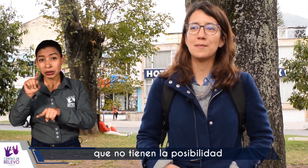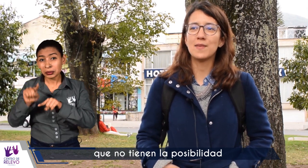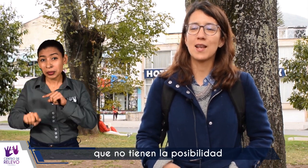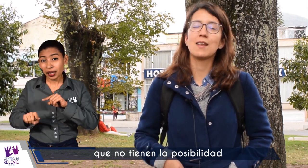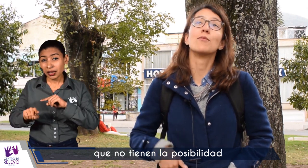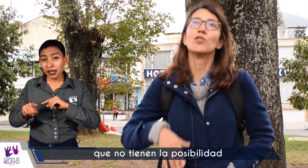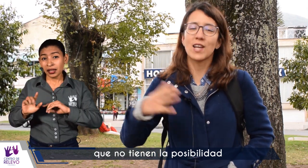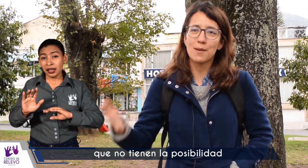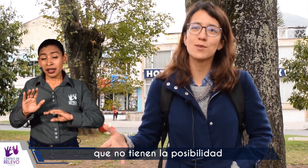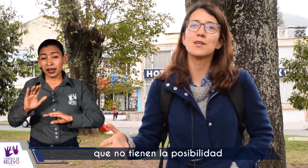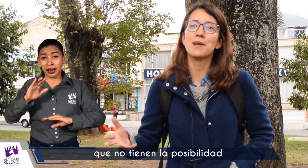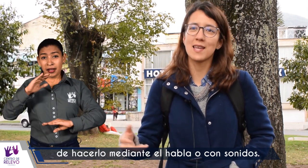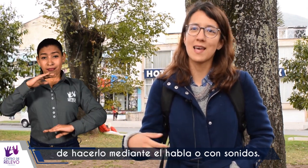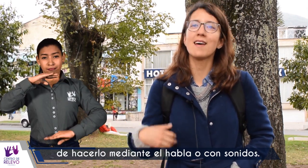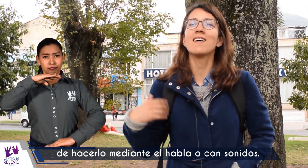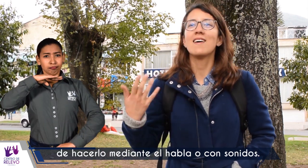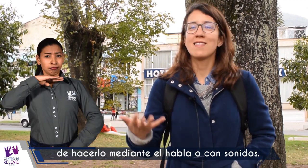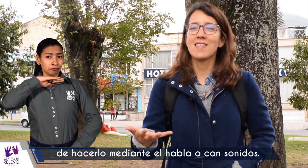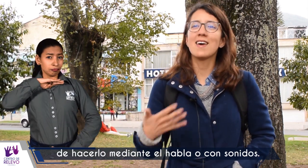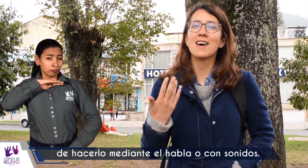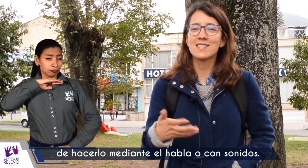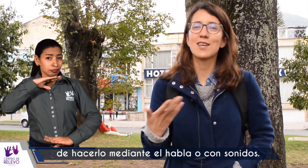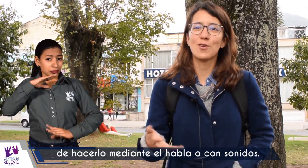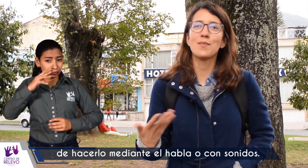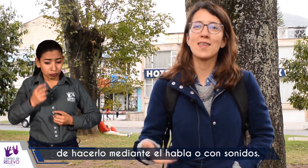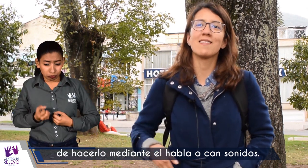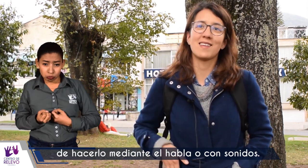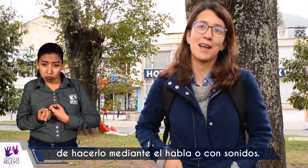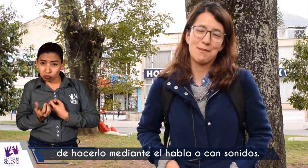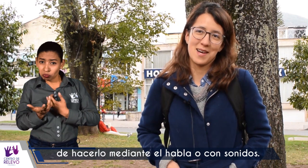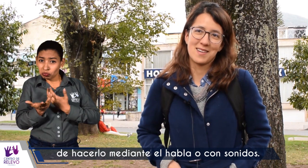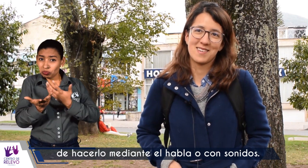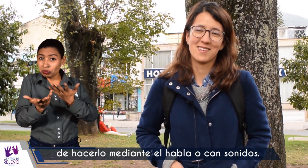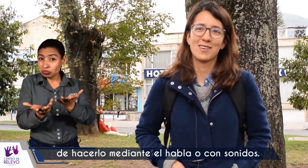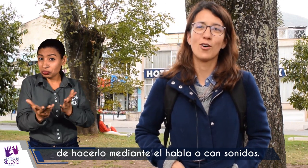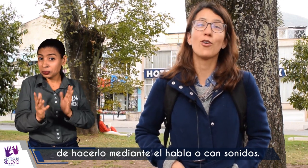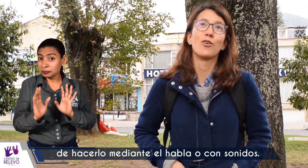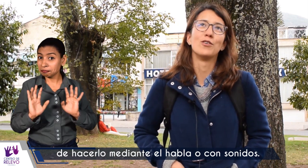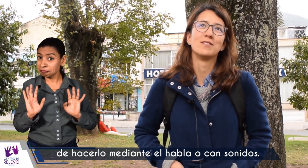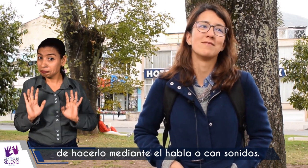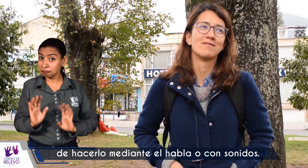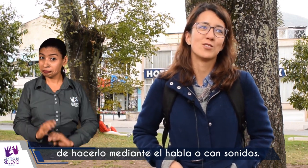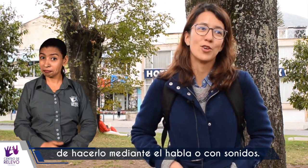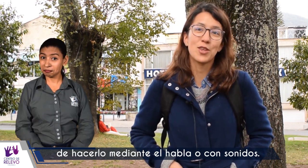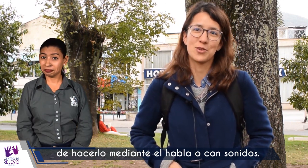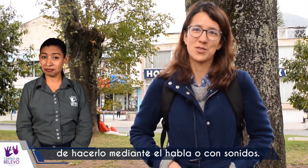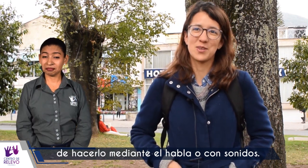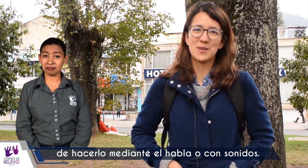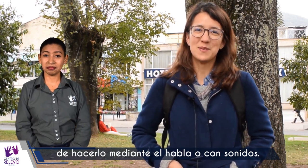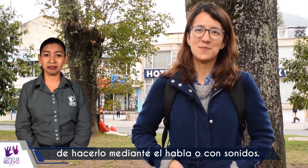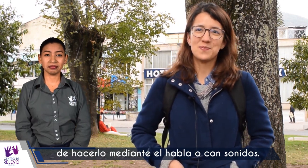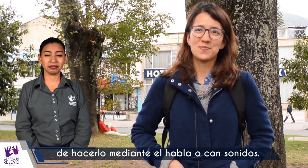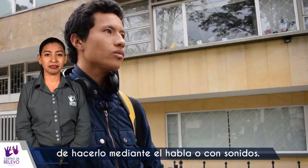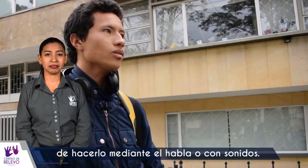posibilidad de hacerlo mediante el habla o con sonidos.